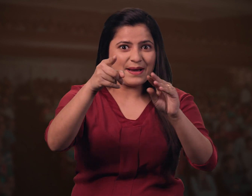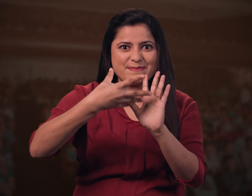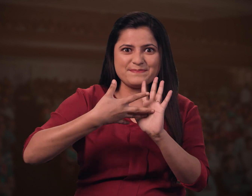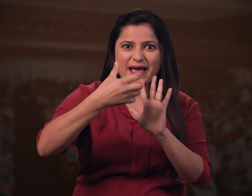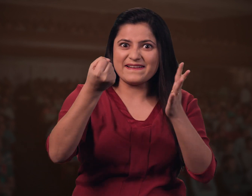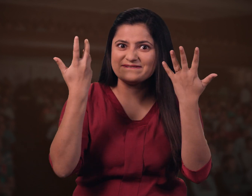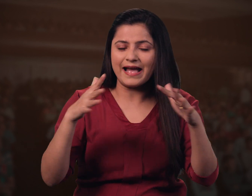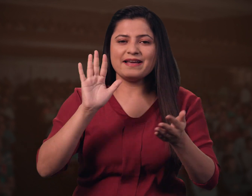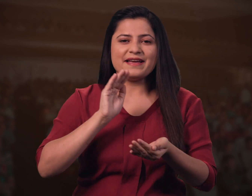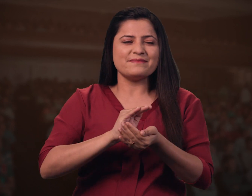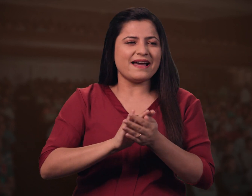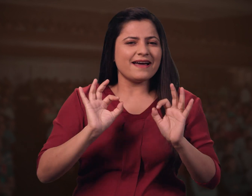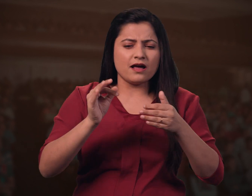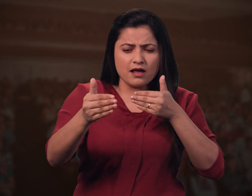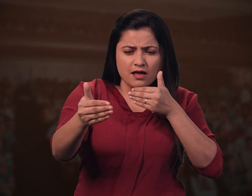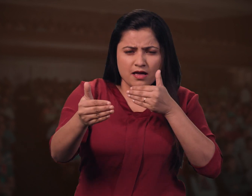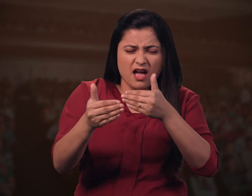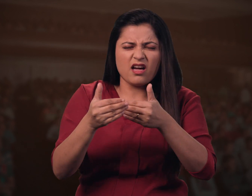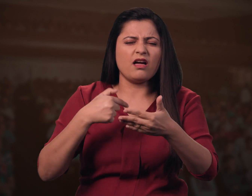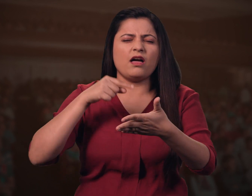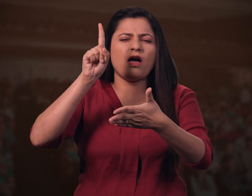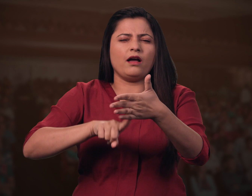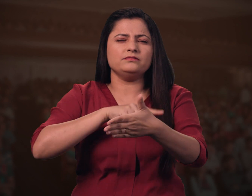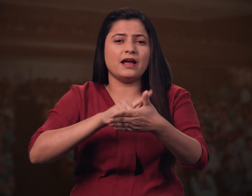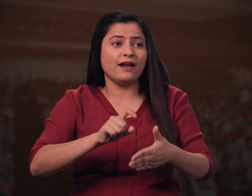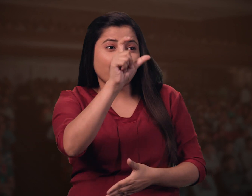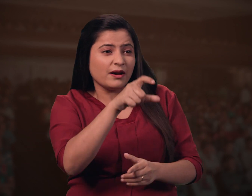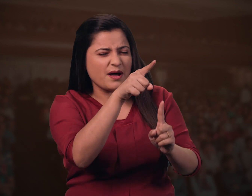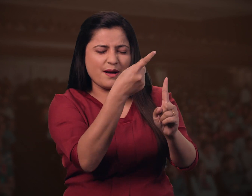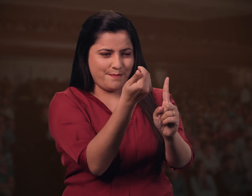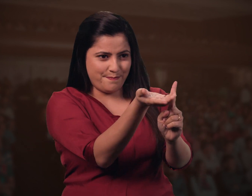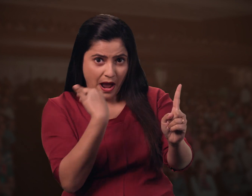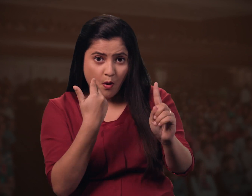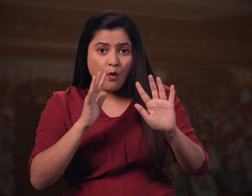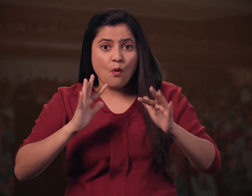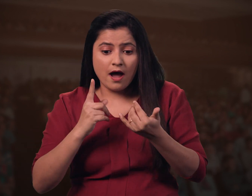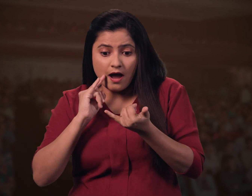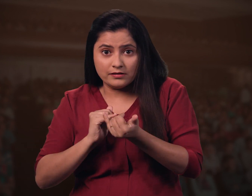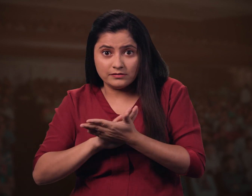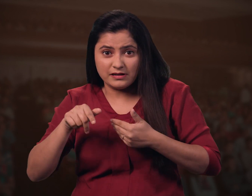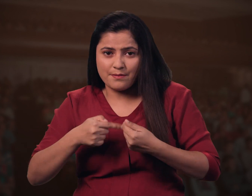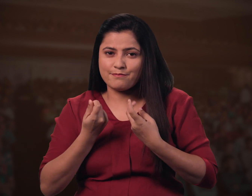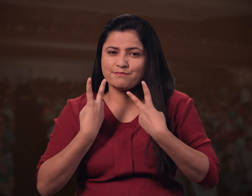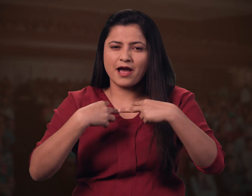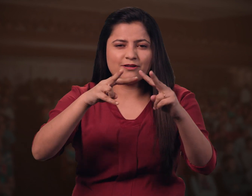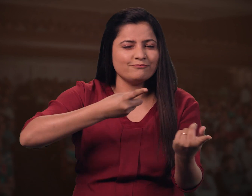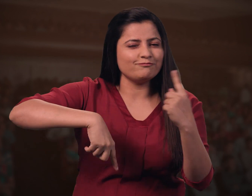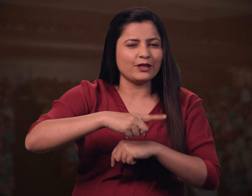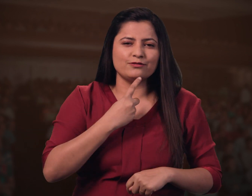ટિકીટ ખરીદી લીદી અને છેલી શાને તેને રદ કરો તો પચી ડેફ વ્યક્તી અથ્વા આએશેચ પઈસા